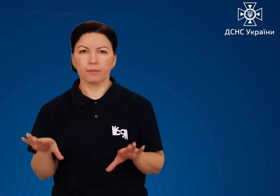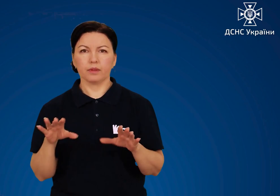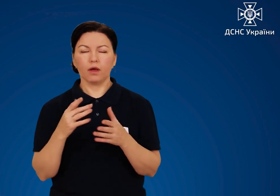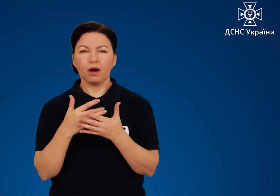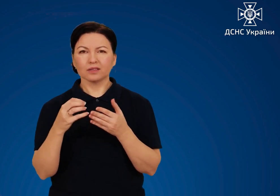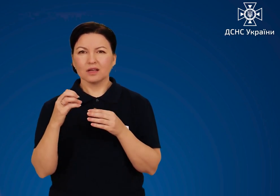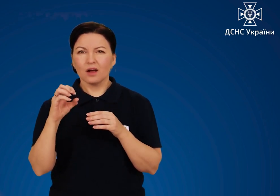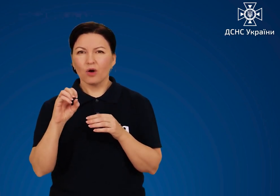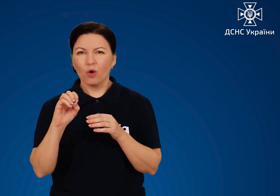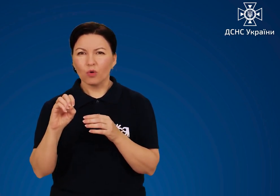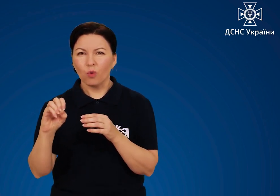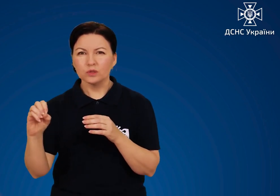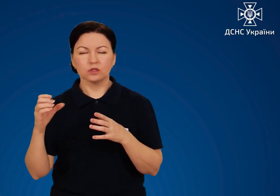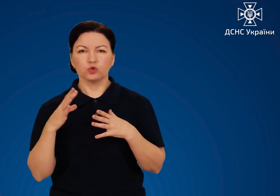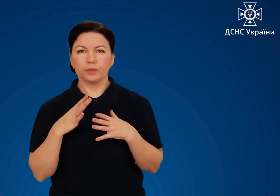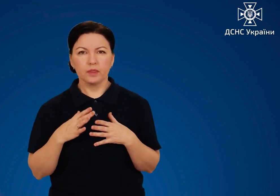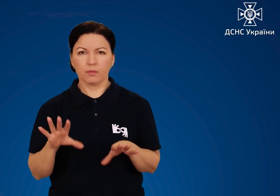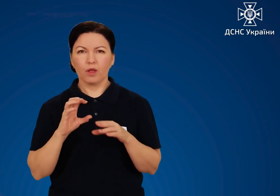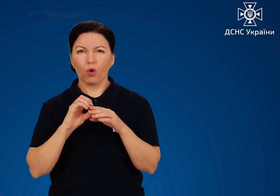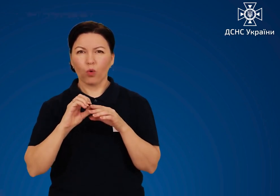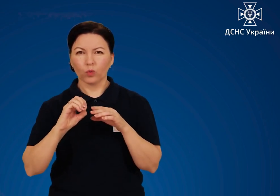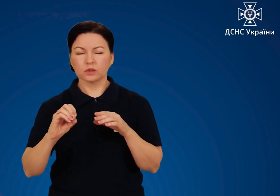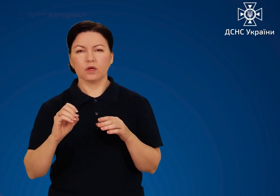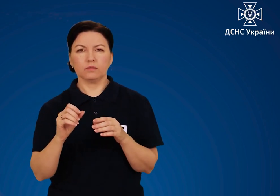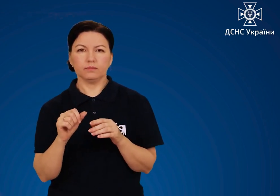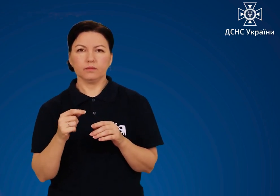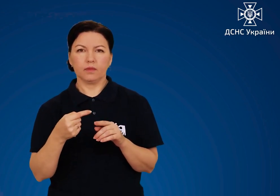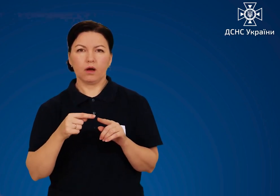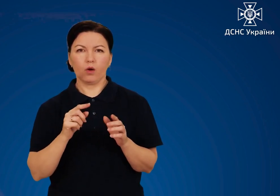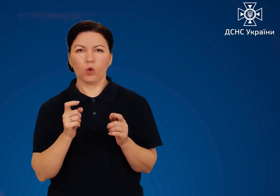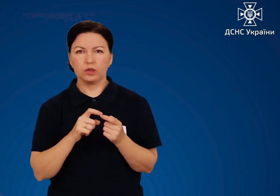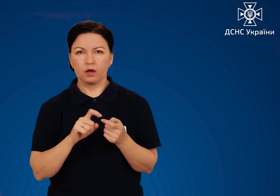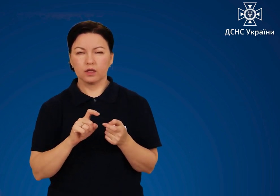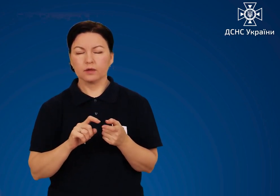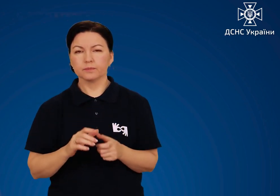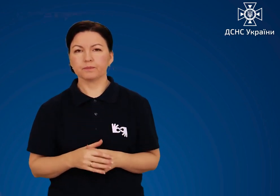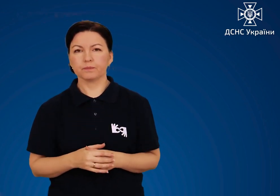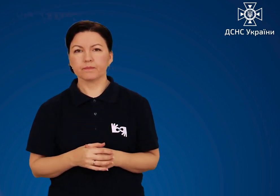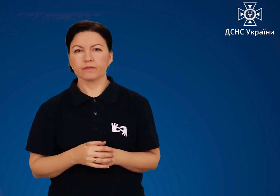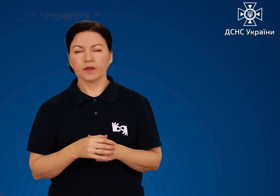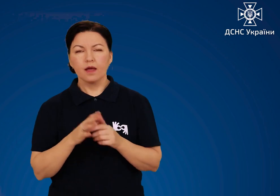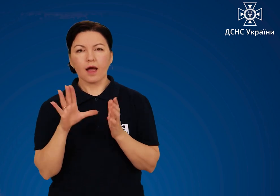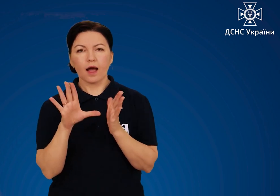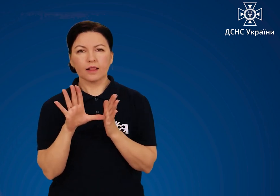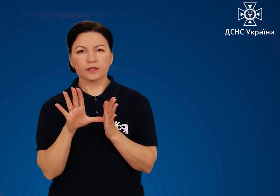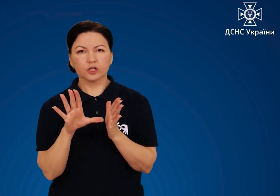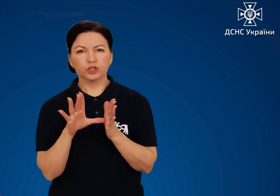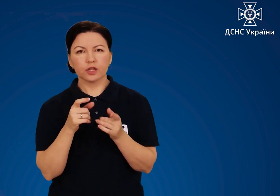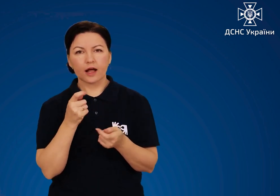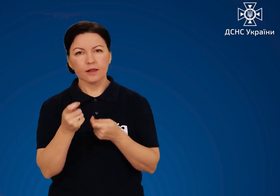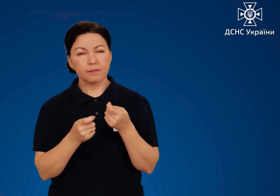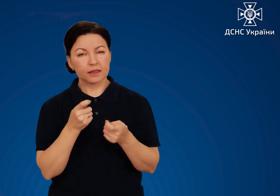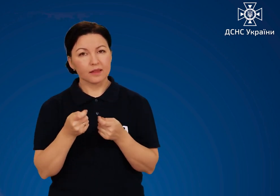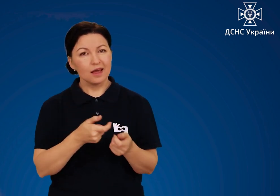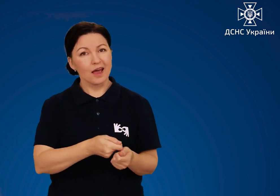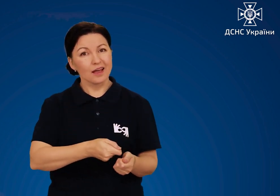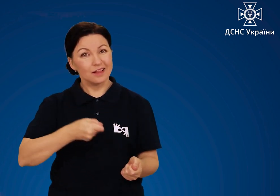поверхнями, наявність корозії на контактах. Електричні елементи